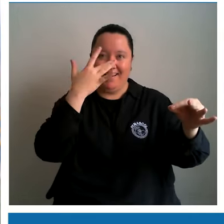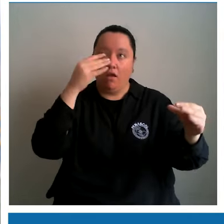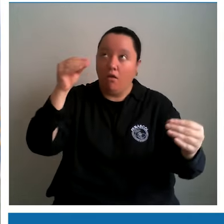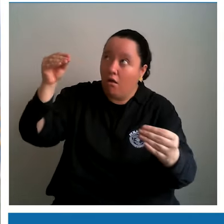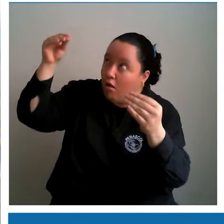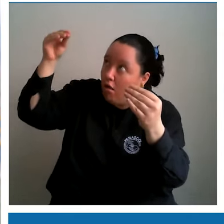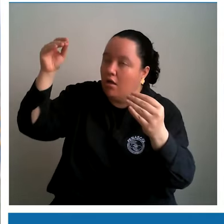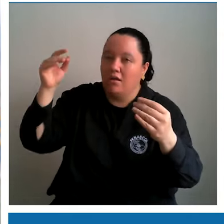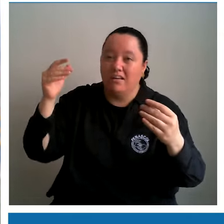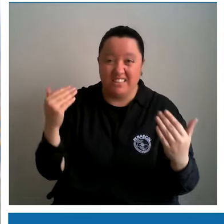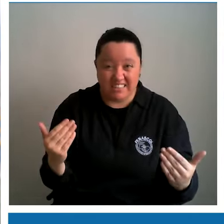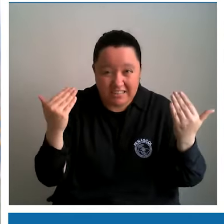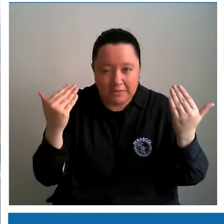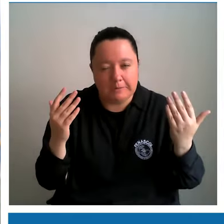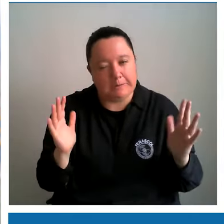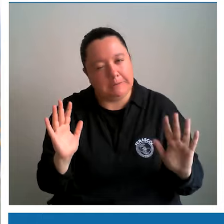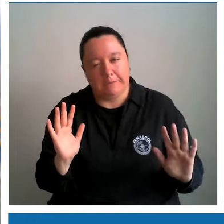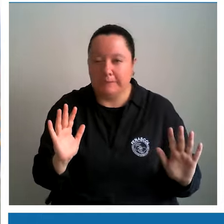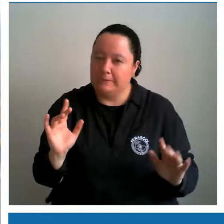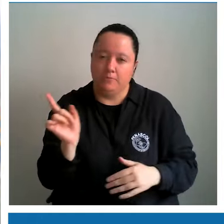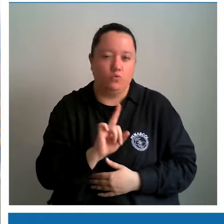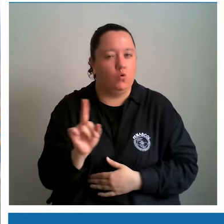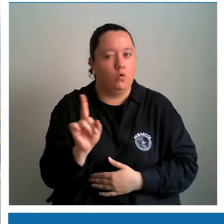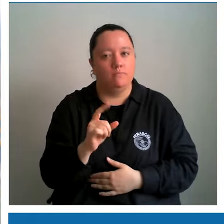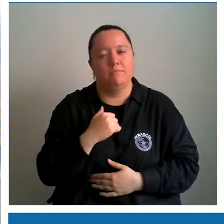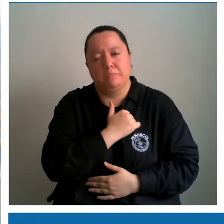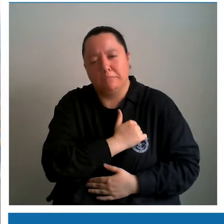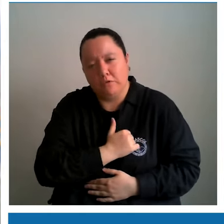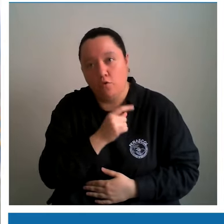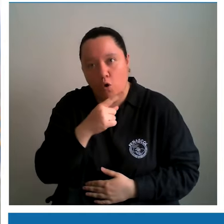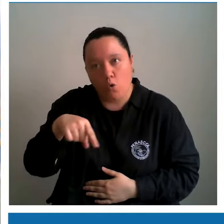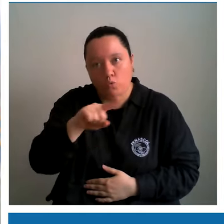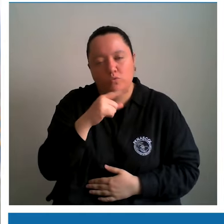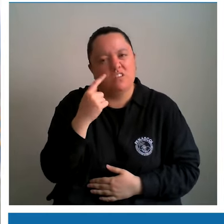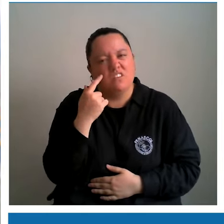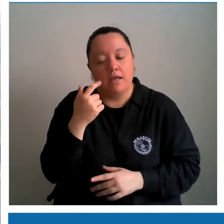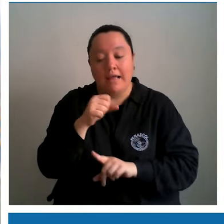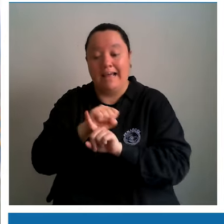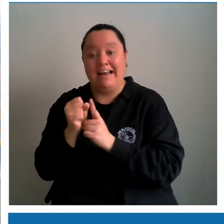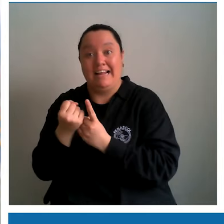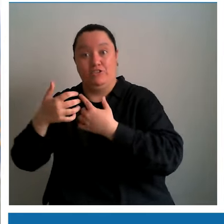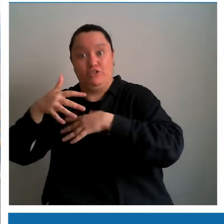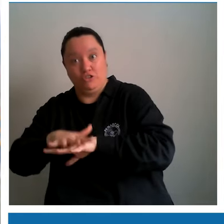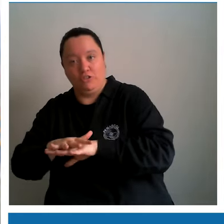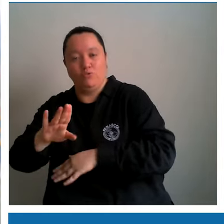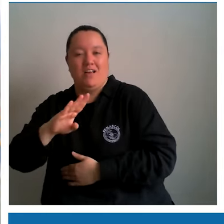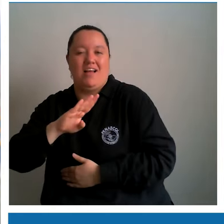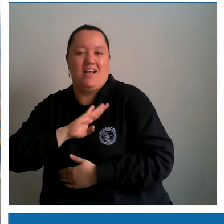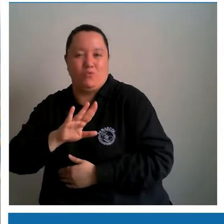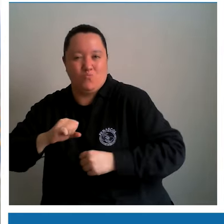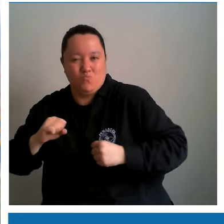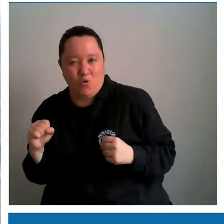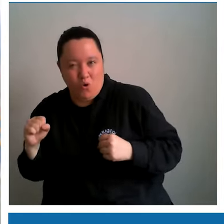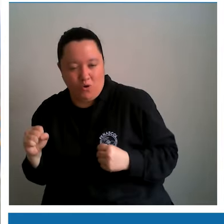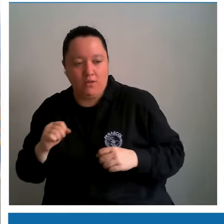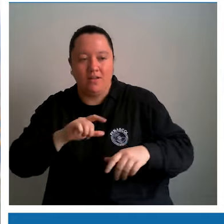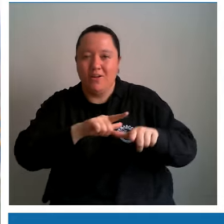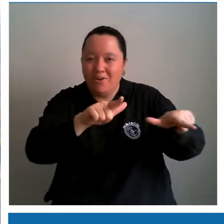popularmente para verlo a través de pantallas, de radiografías, etc. tienen utilidad. De modo que, por favor, estén